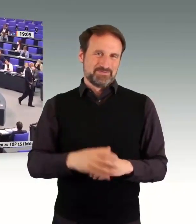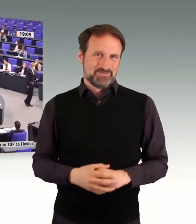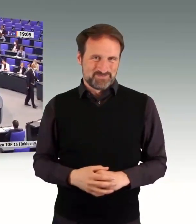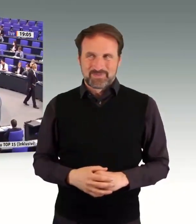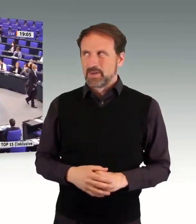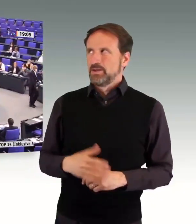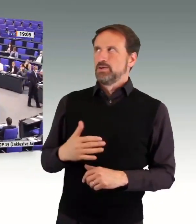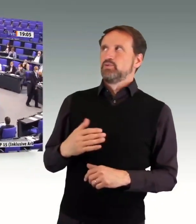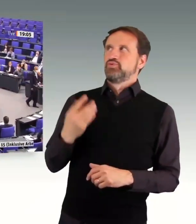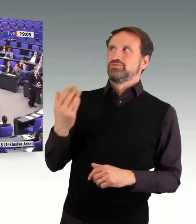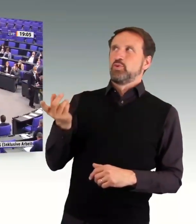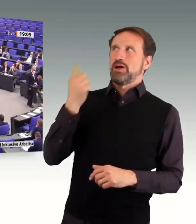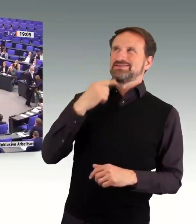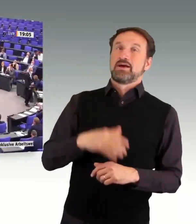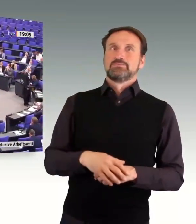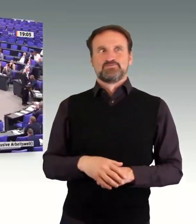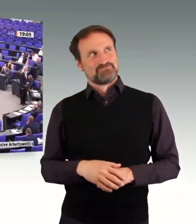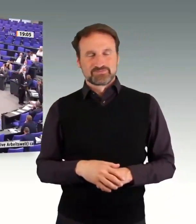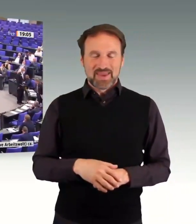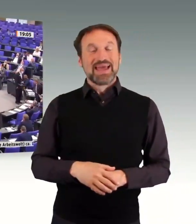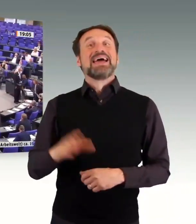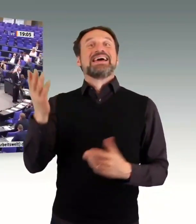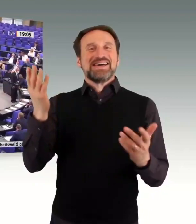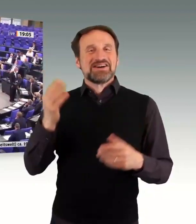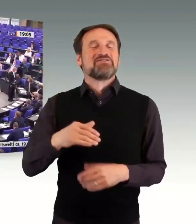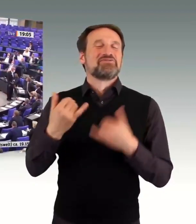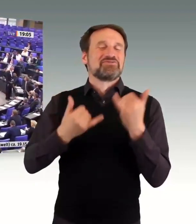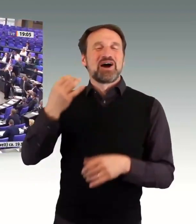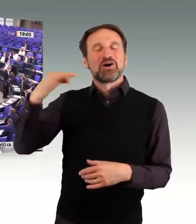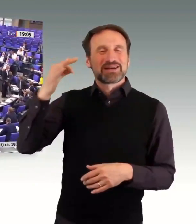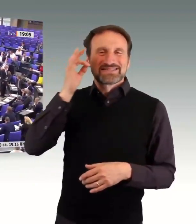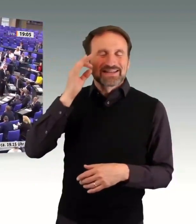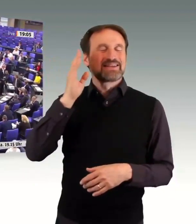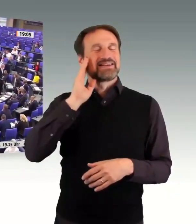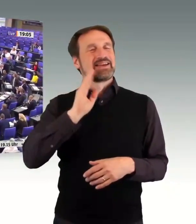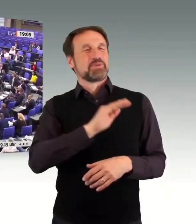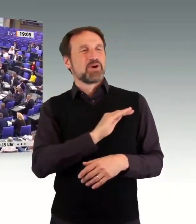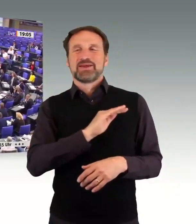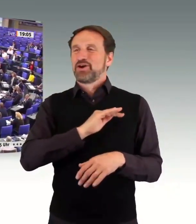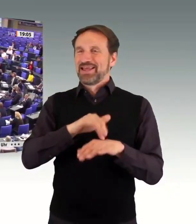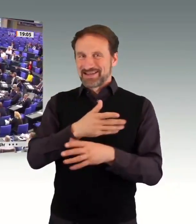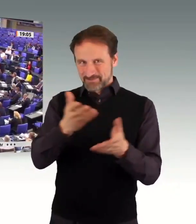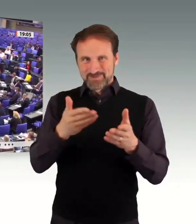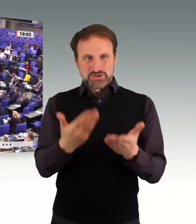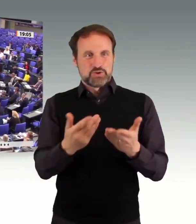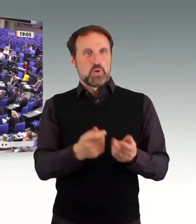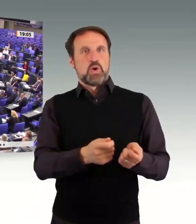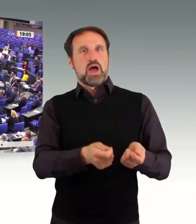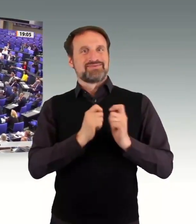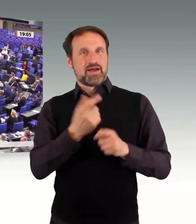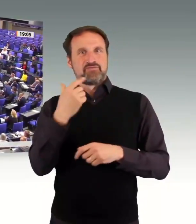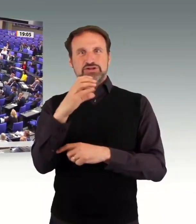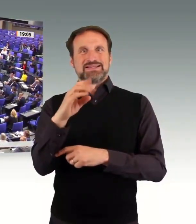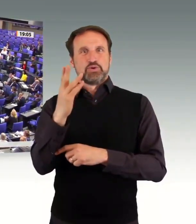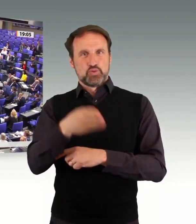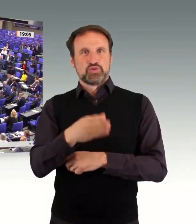Frau Präsidentin! Liebe Kolleginnen und Kollegen! Der vorliegende Antrag der Unionsfraktion hat mich tatsächlich überrascht, und ich